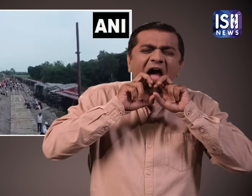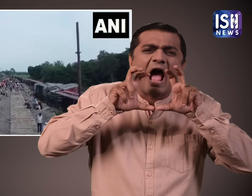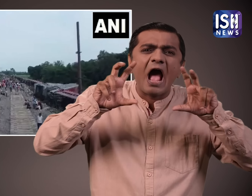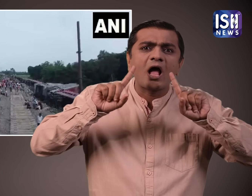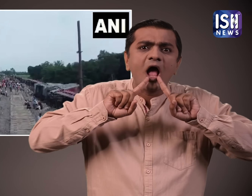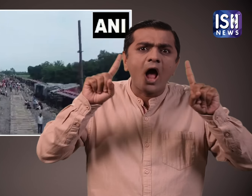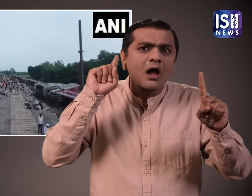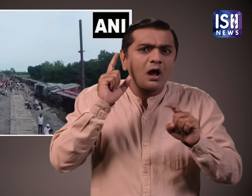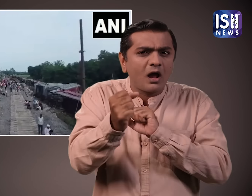रहे थे